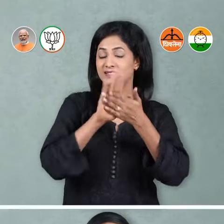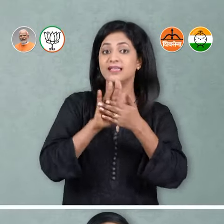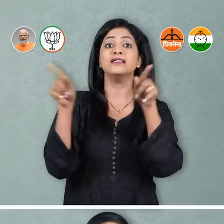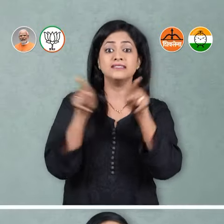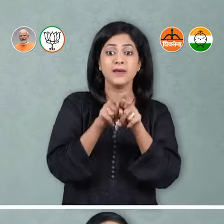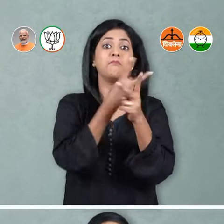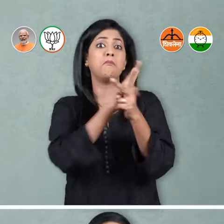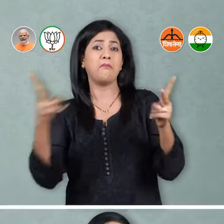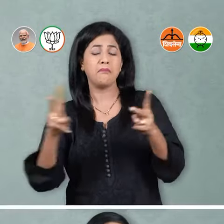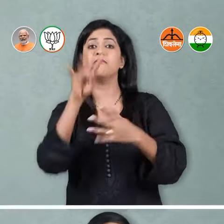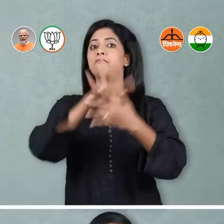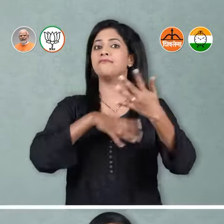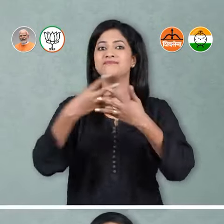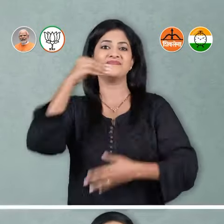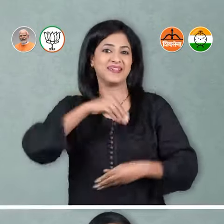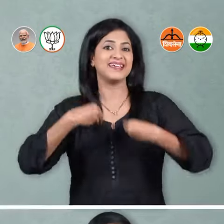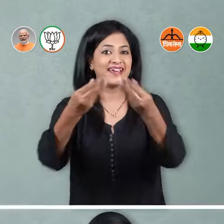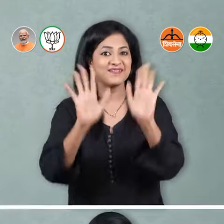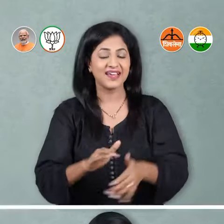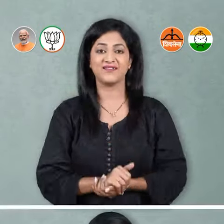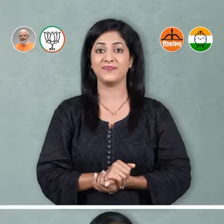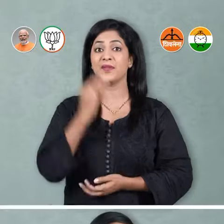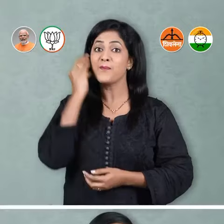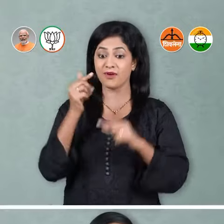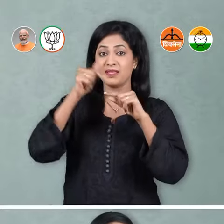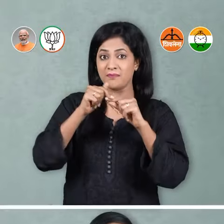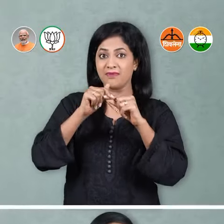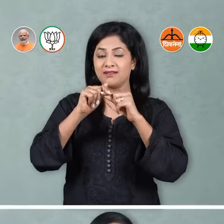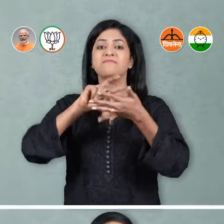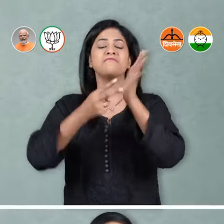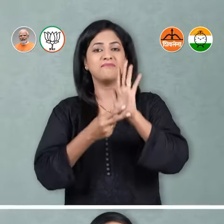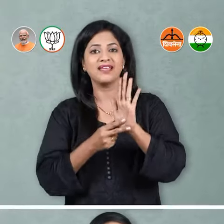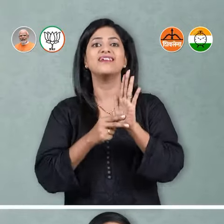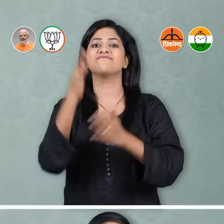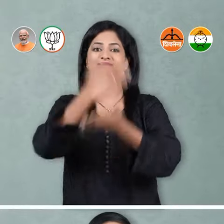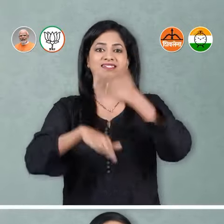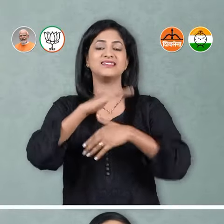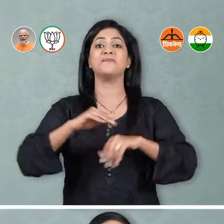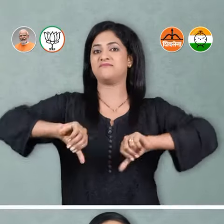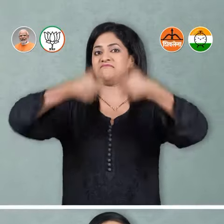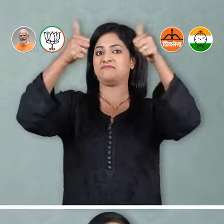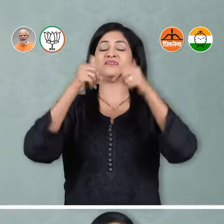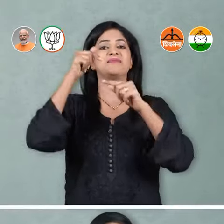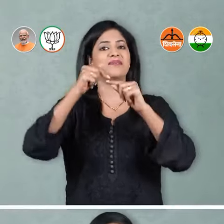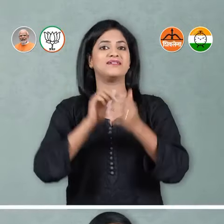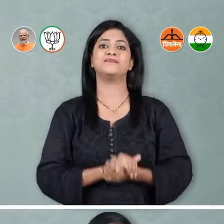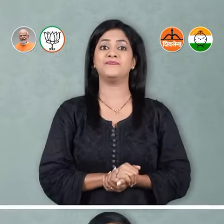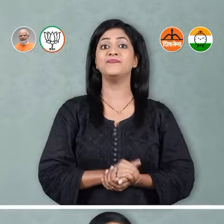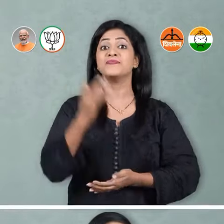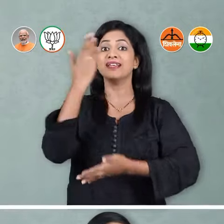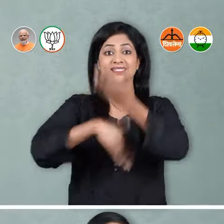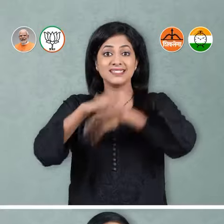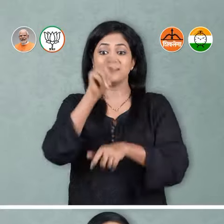समर्थ यान सार्ख्या आनेक योजना राबावल्याद मोदी ना मत मंजे दिव्यांगांचा कल्याना साथी मत